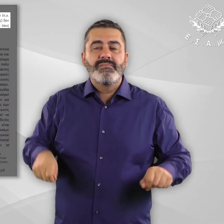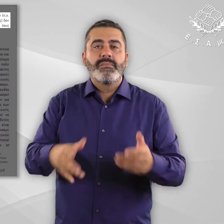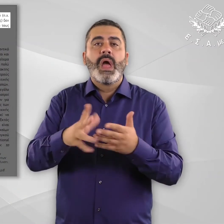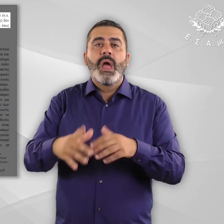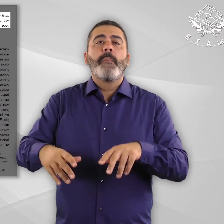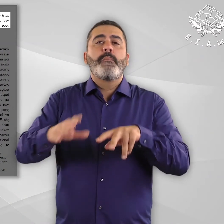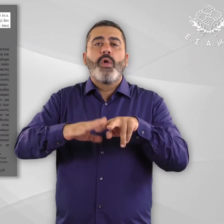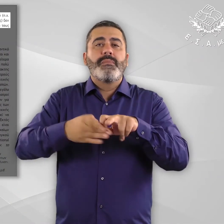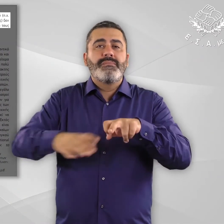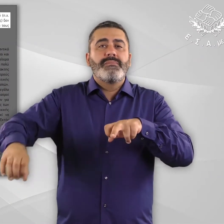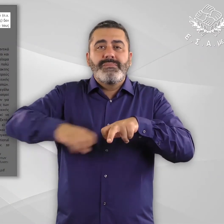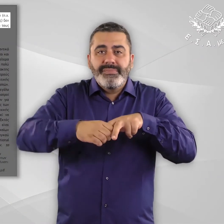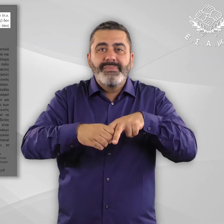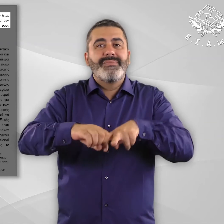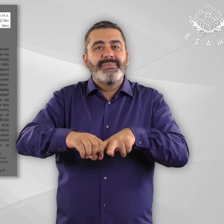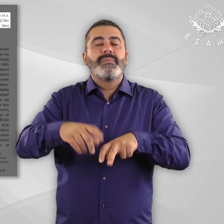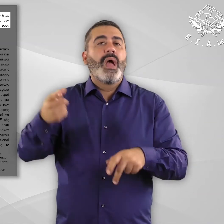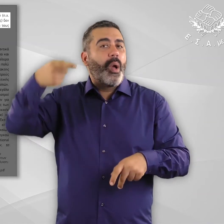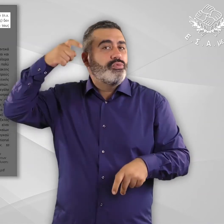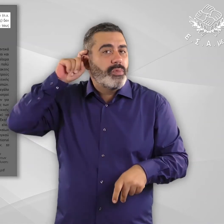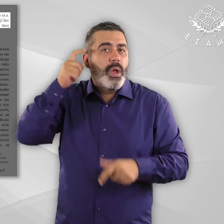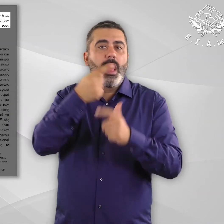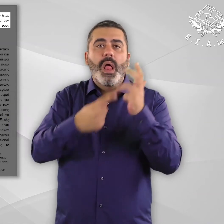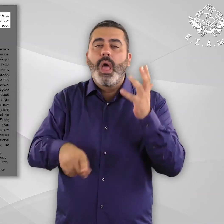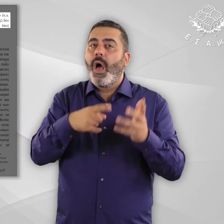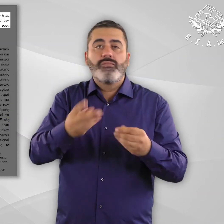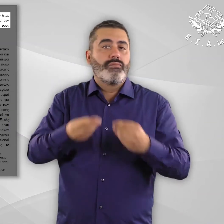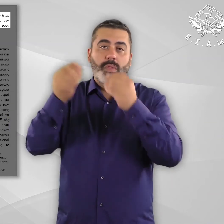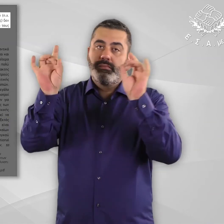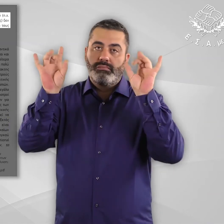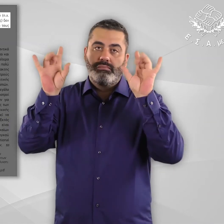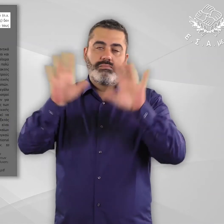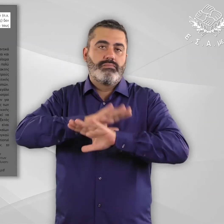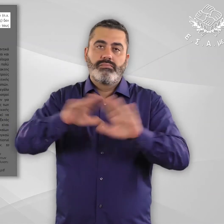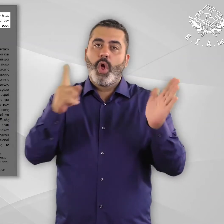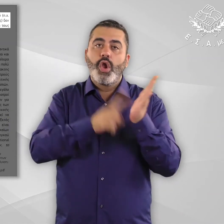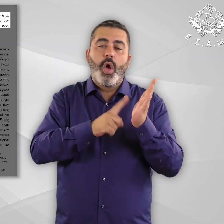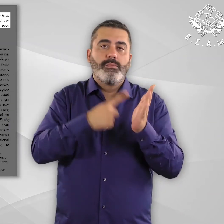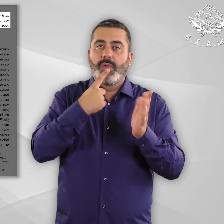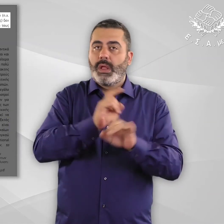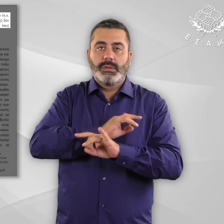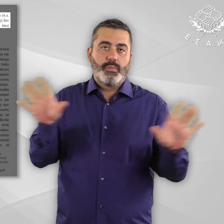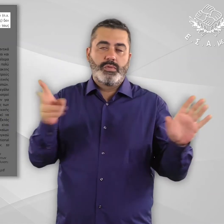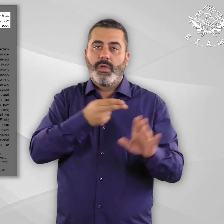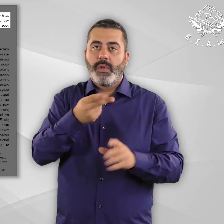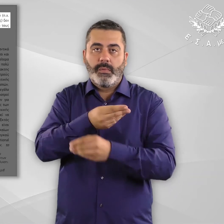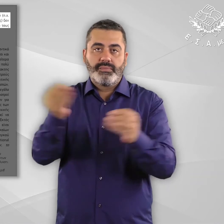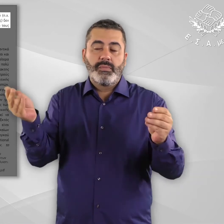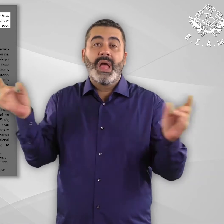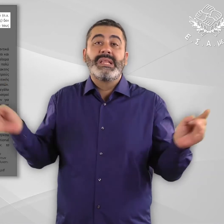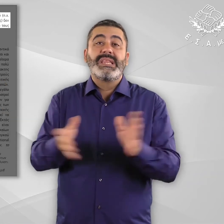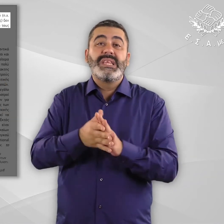παρένθεση παραδείγματος χάρη αναπηρικά αμαξίδια, προσθετικά μέλη, ακουστικά βαρυκοΐας κλείνει η παρένθεση δεν